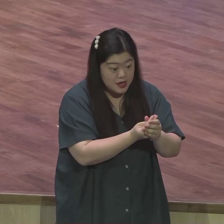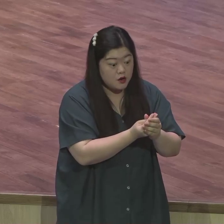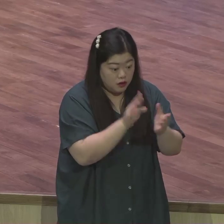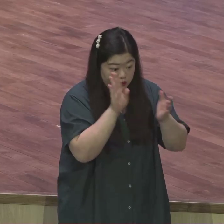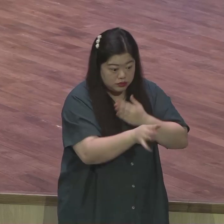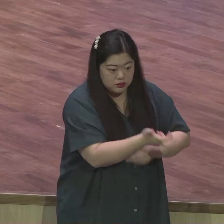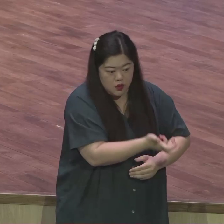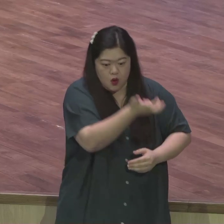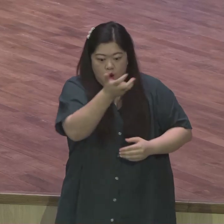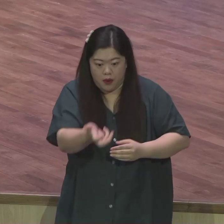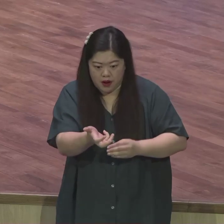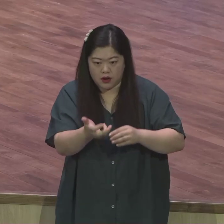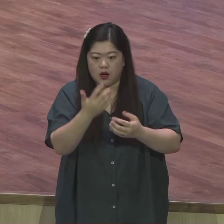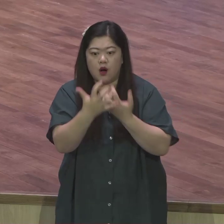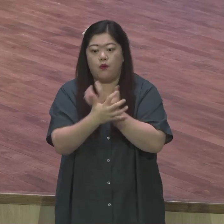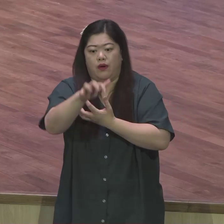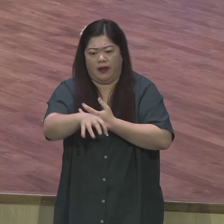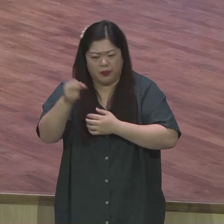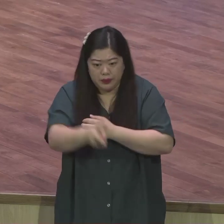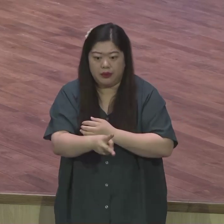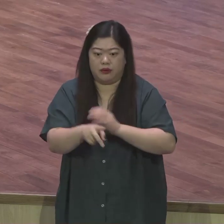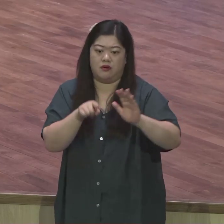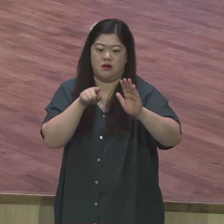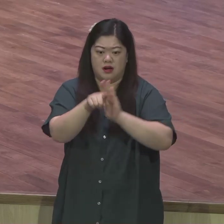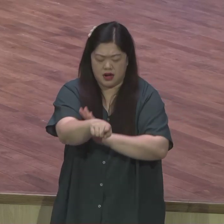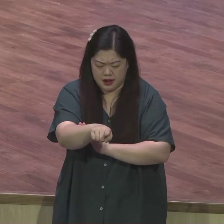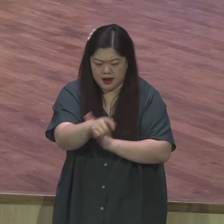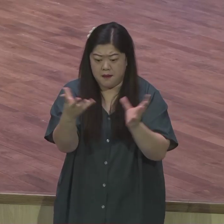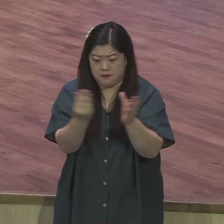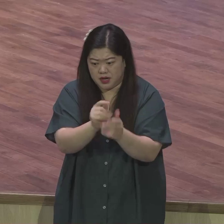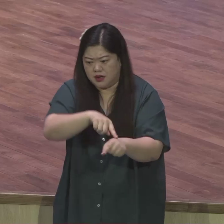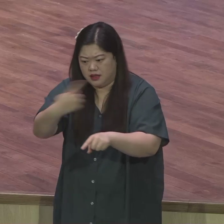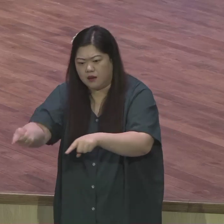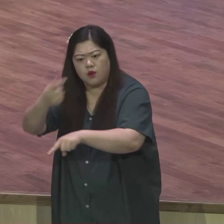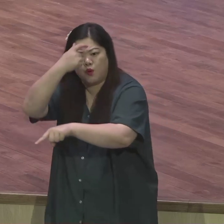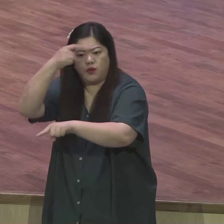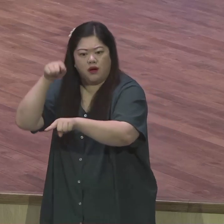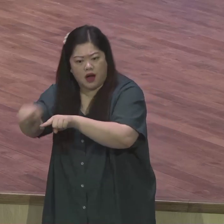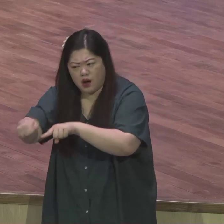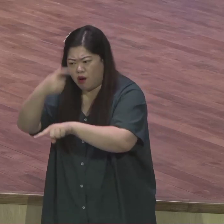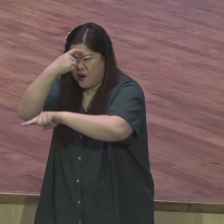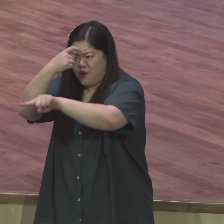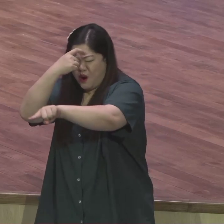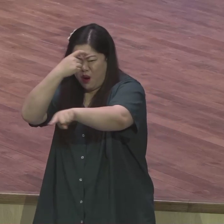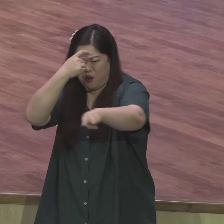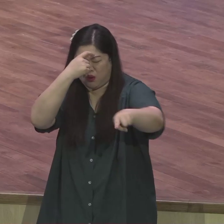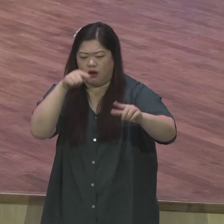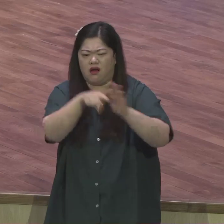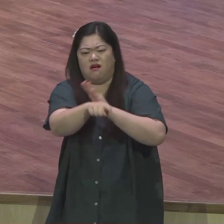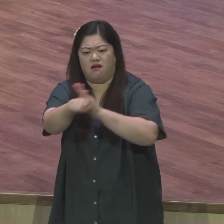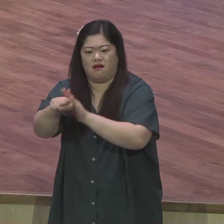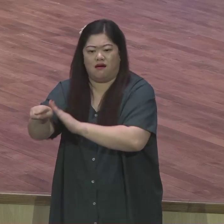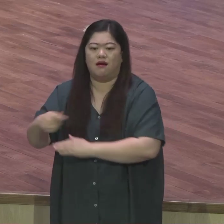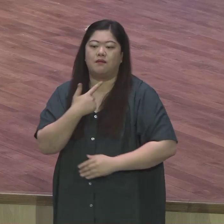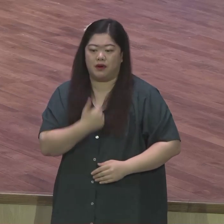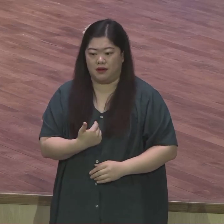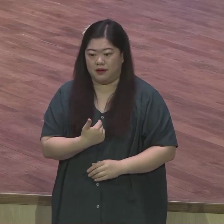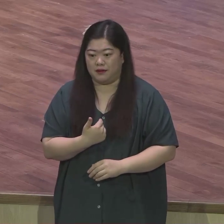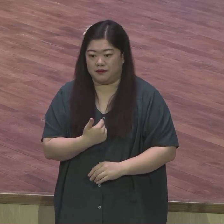그 바탕이 뭡니까 자기 동족 구원이에요 성교직 하면서도 이스라엘은요 지금도